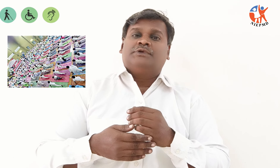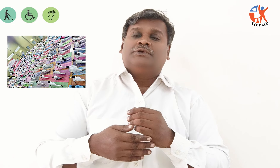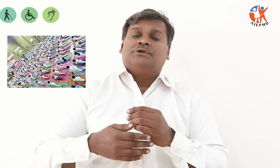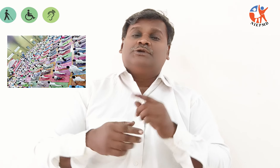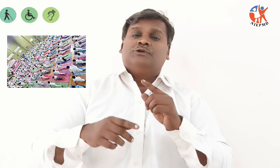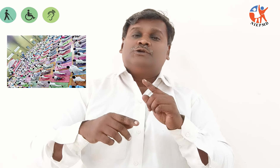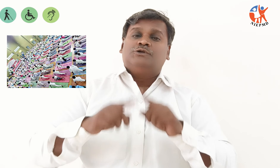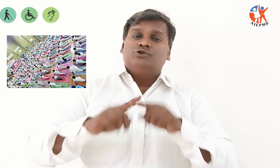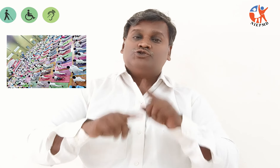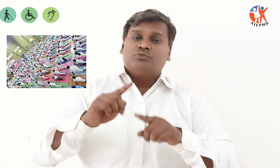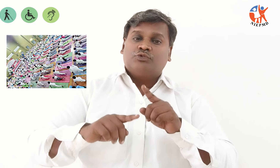கொண்டாடப்பட்டு வருகின்றது